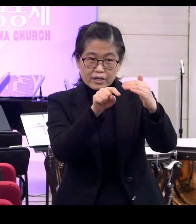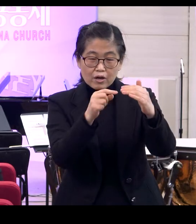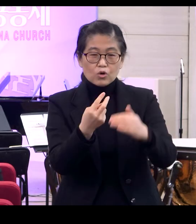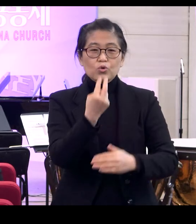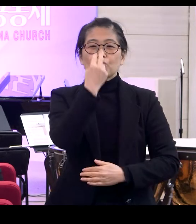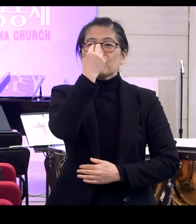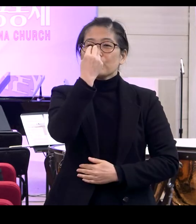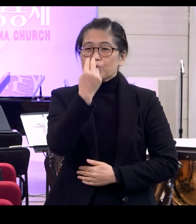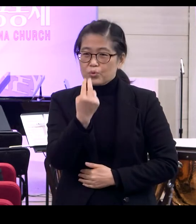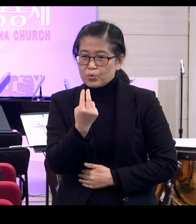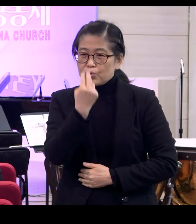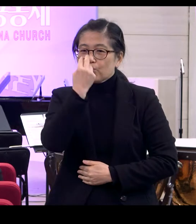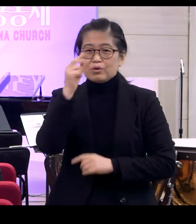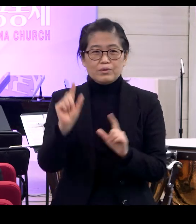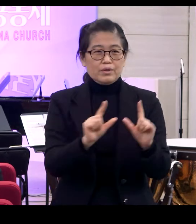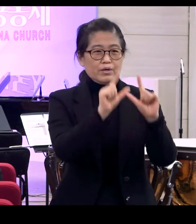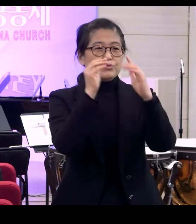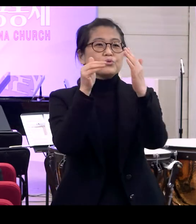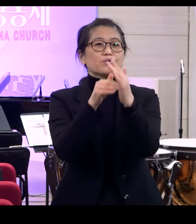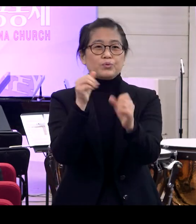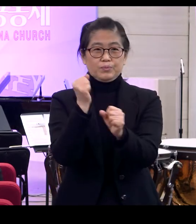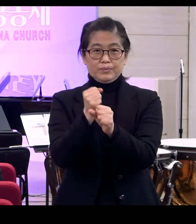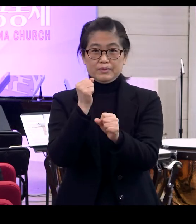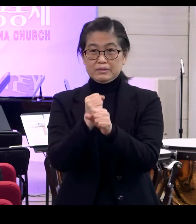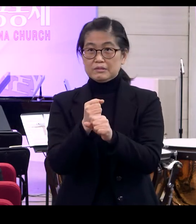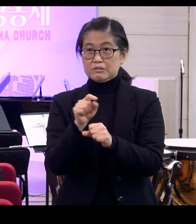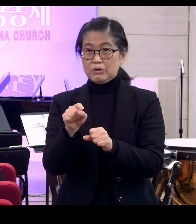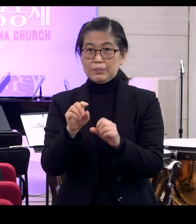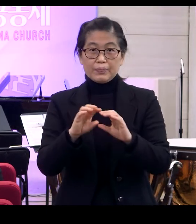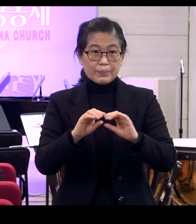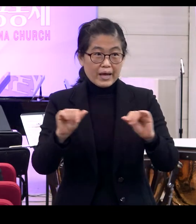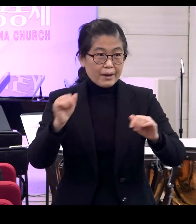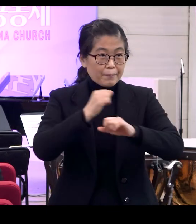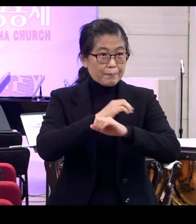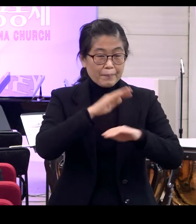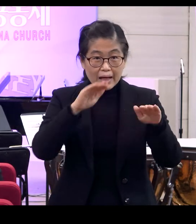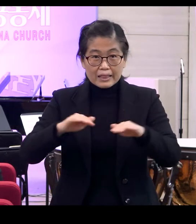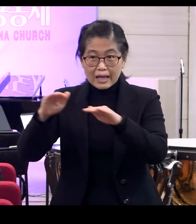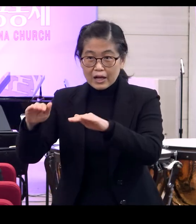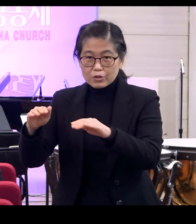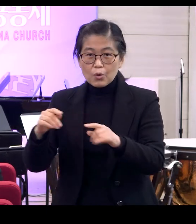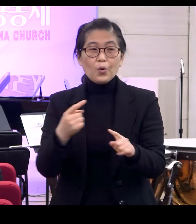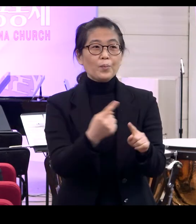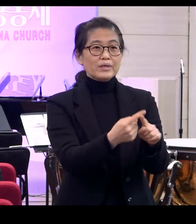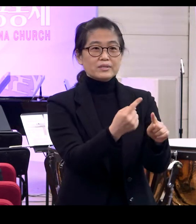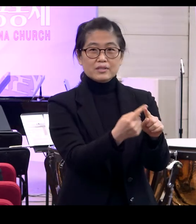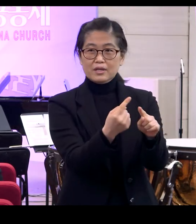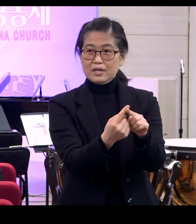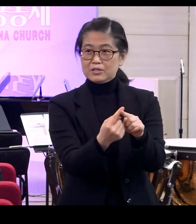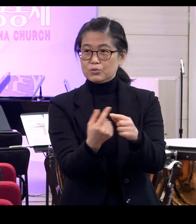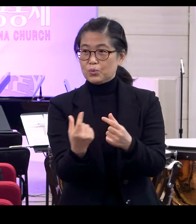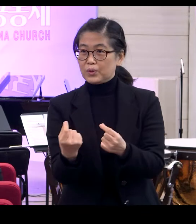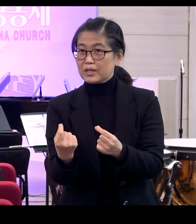숨쉬고 살아갈 수 있도록 땅과 바다도 마찬가지고요 그리고 그